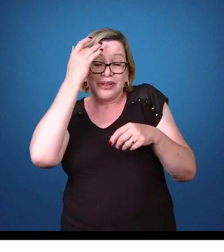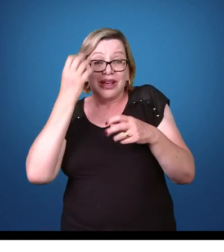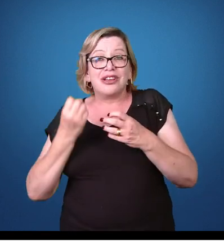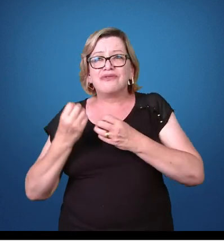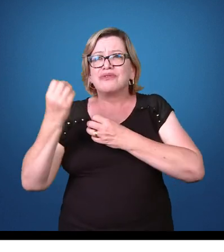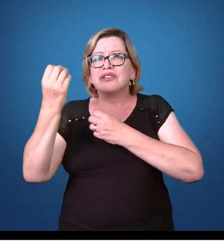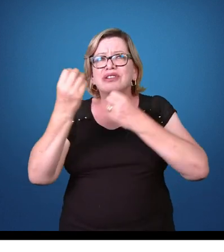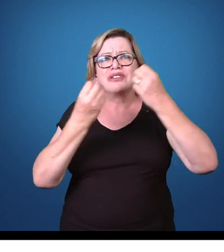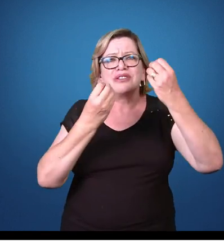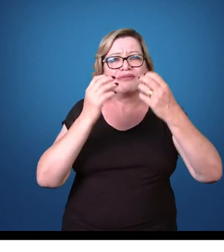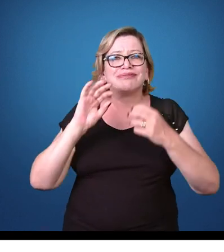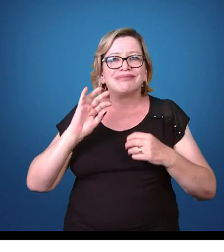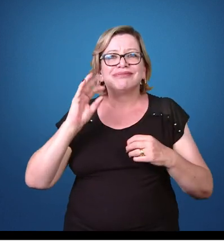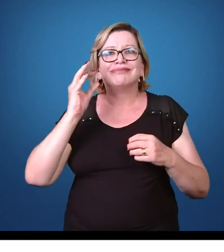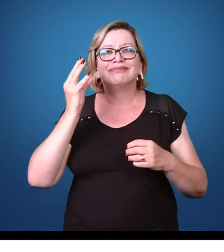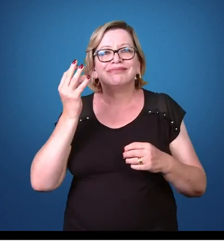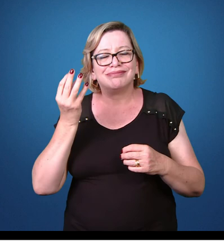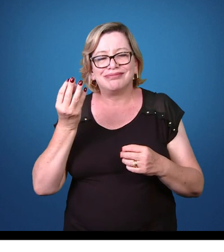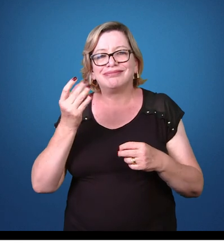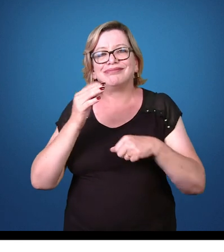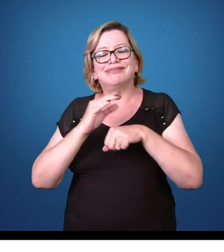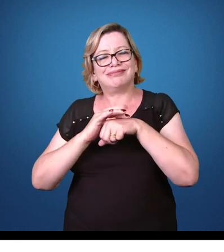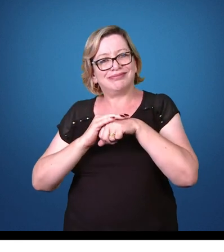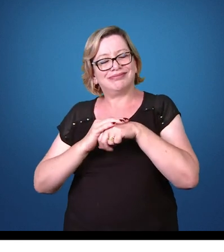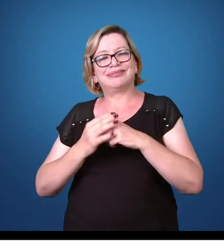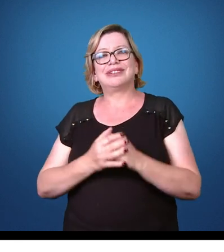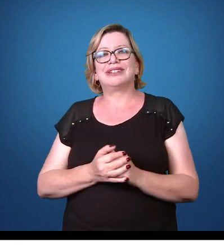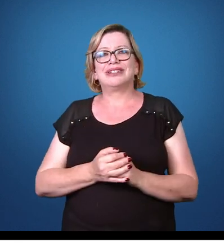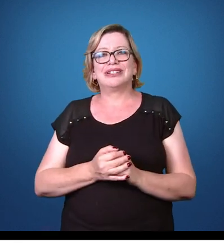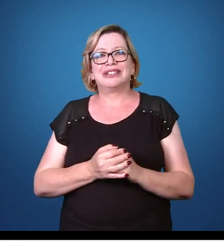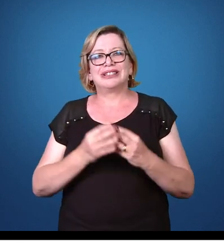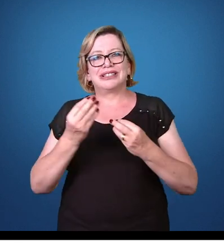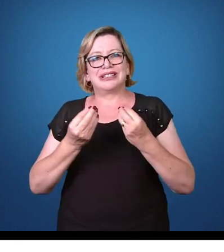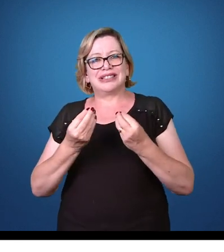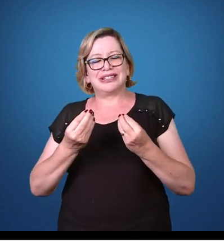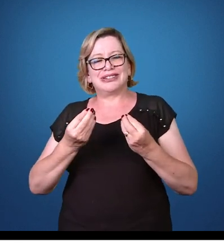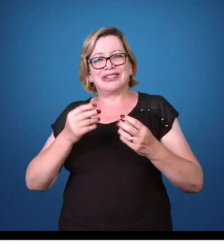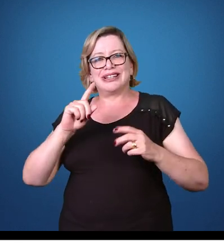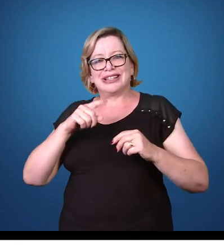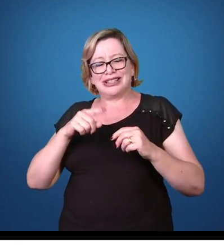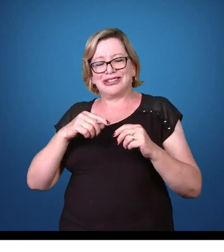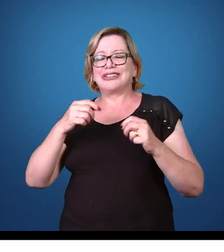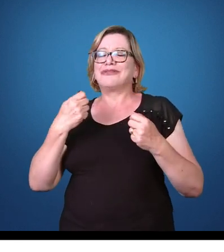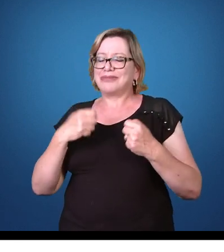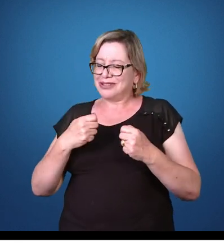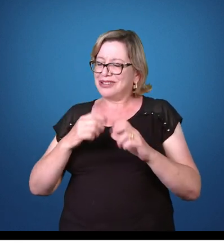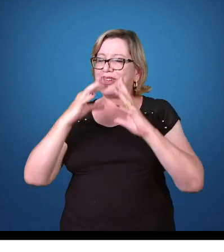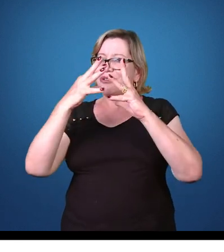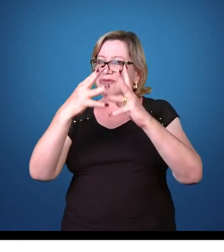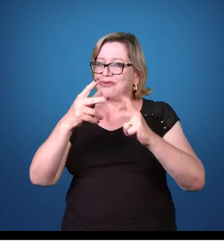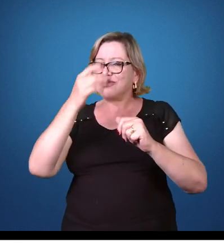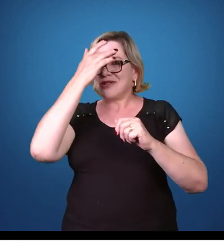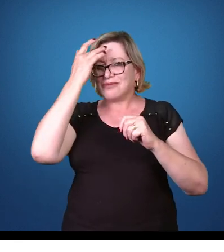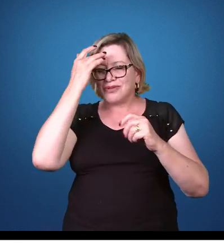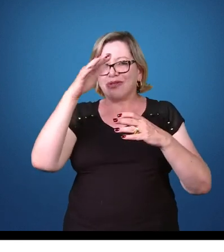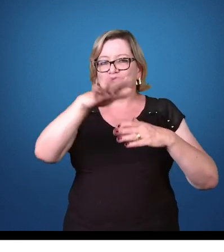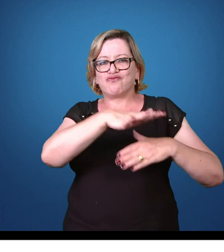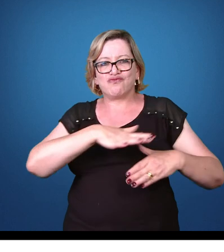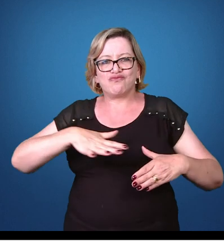outro e assim se contaminar e causar uma doença muito grave. Então, sintomáticos e assintomáticos têm que ser tratados.